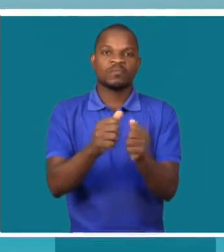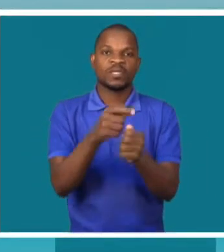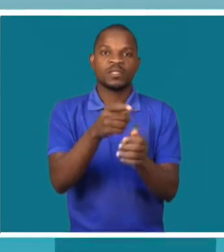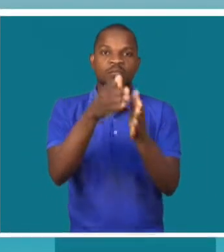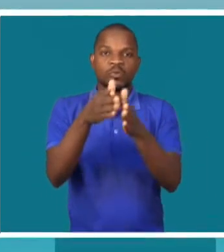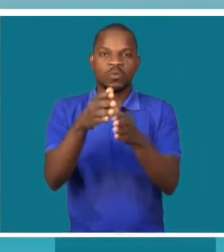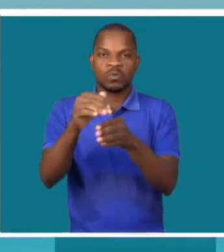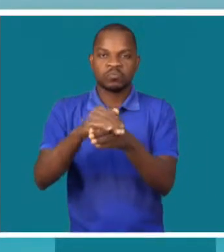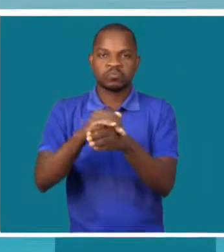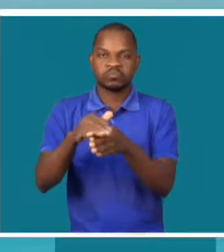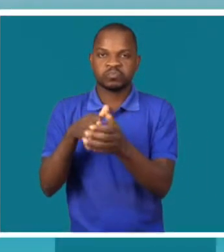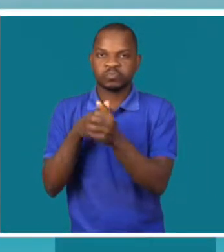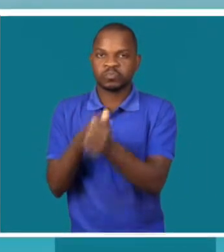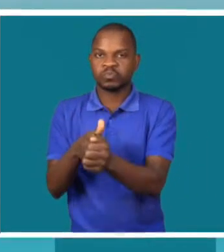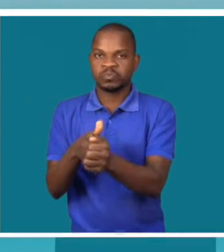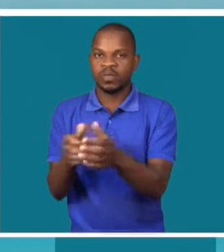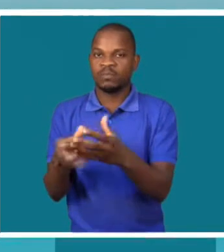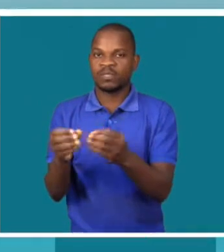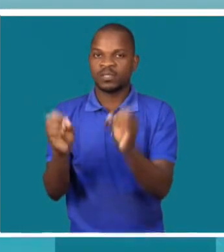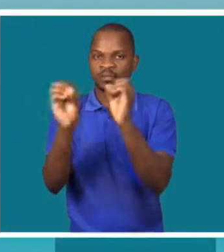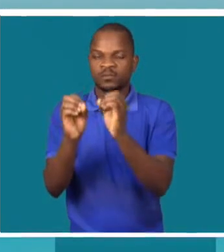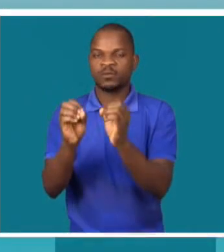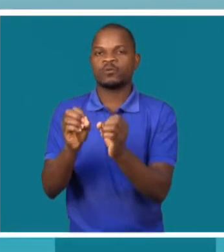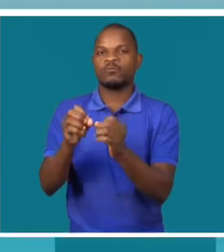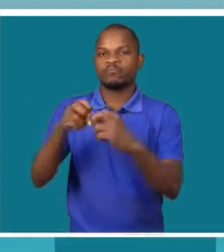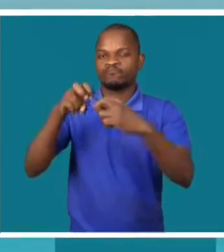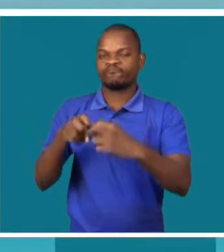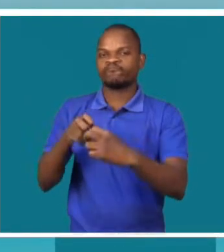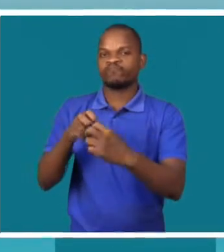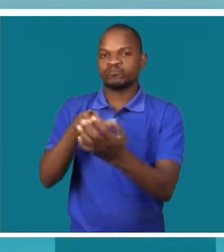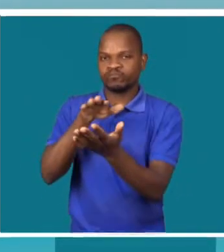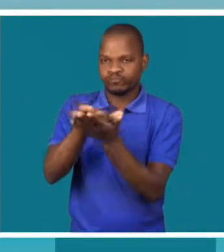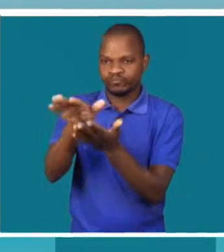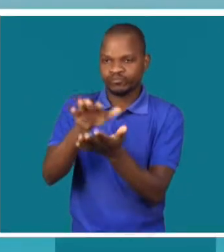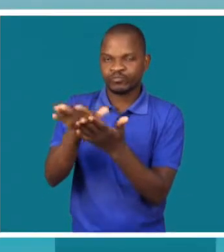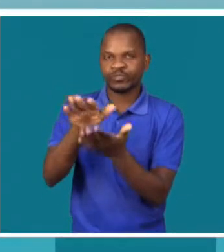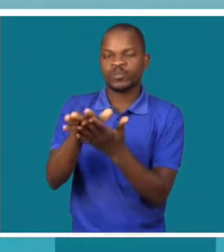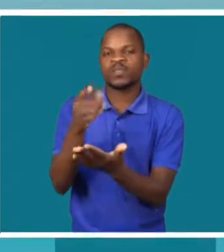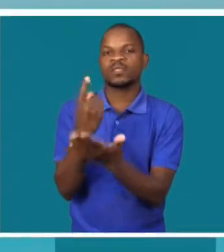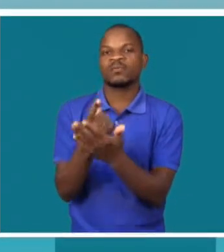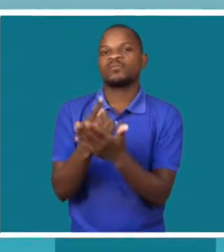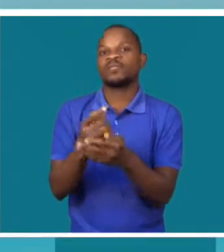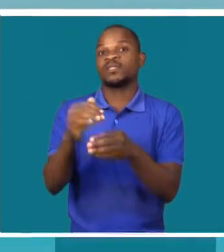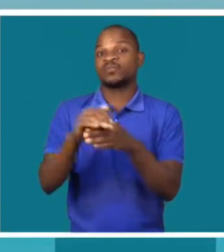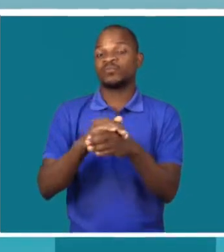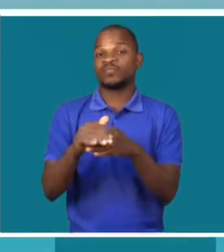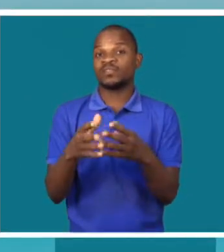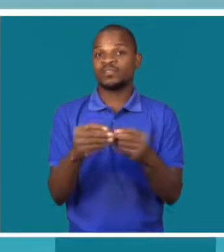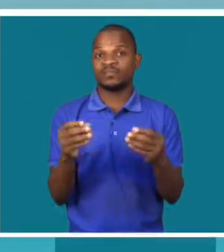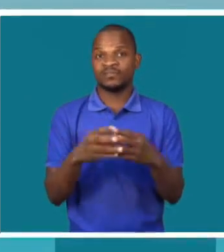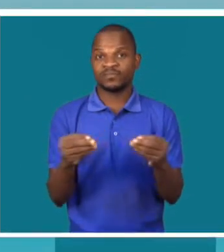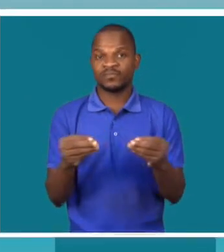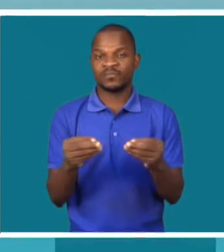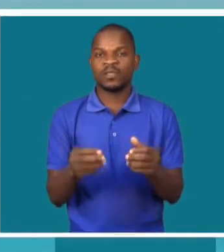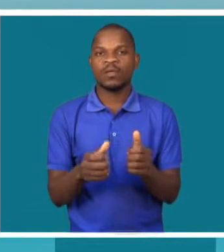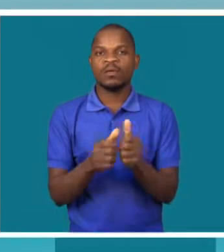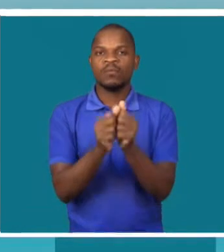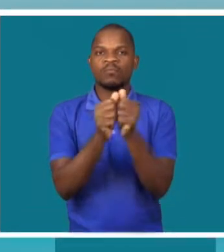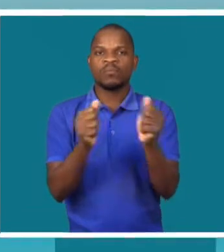uso. E isso ocorre não só conosco como avaliado, também como as empresas contratadas. Existe uma cláusula, existe